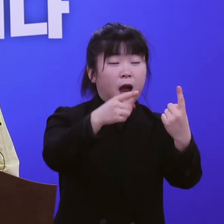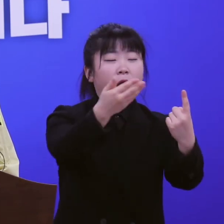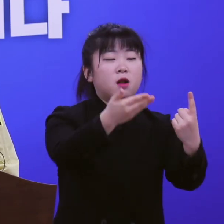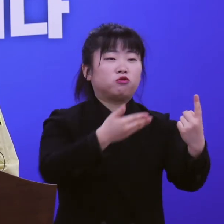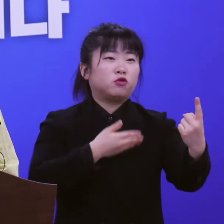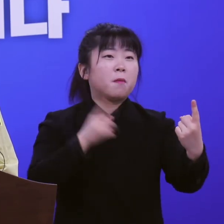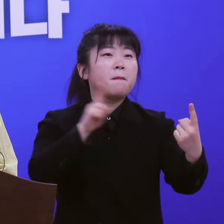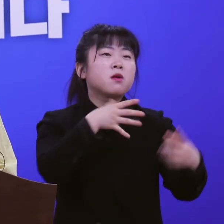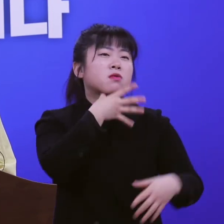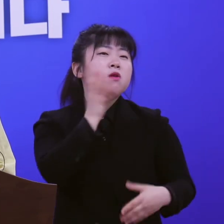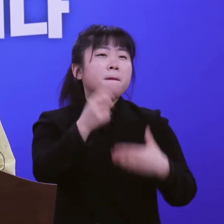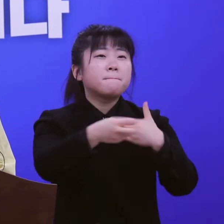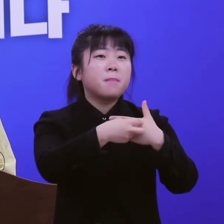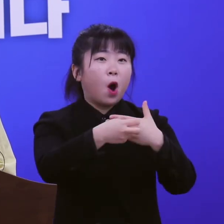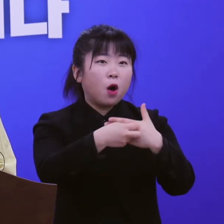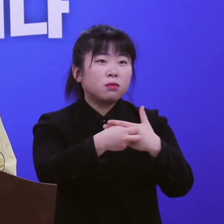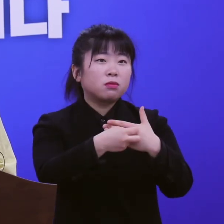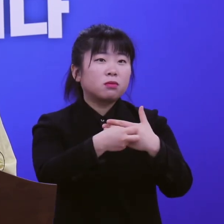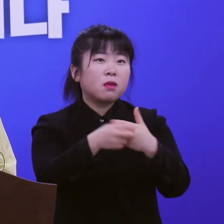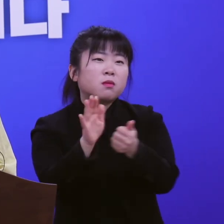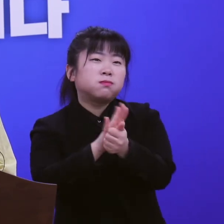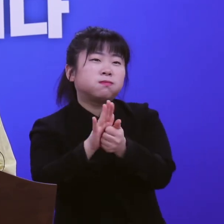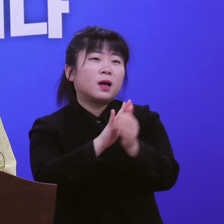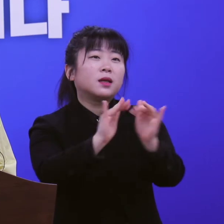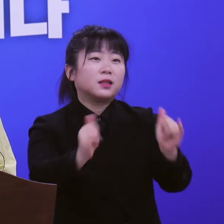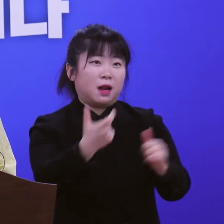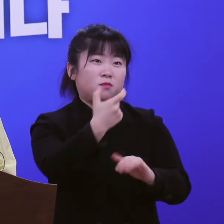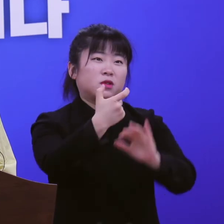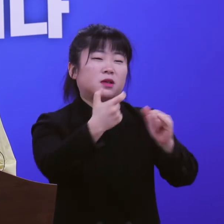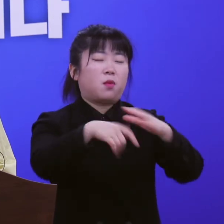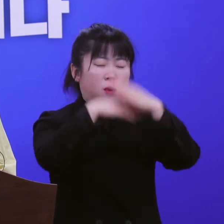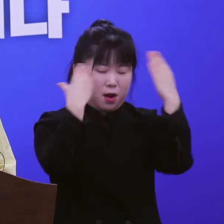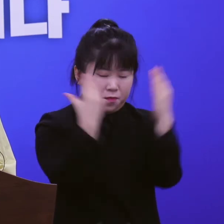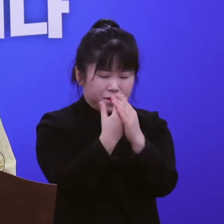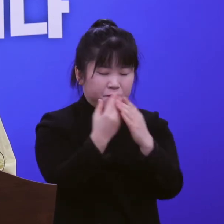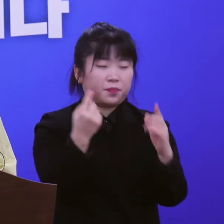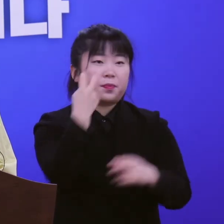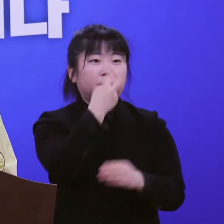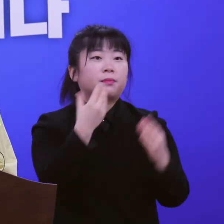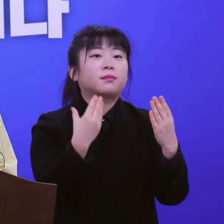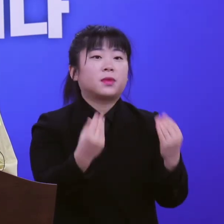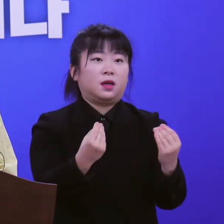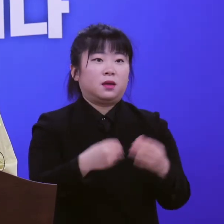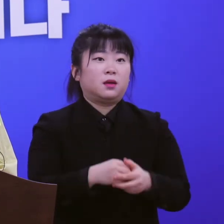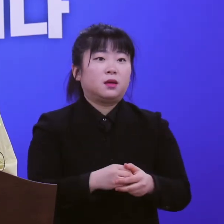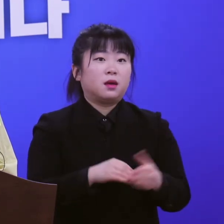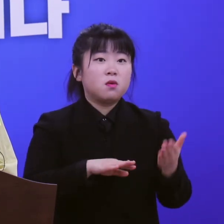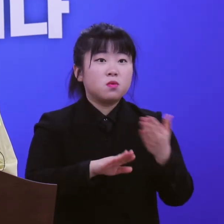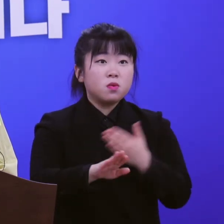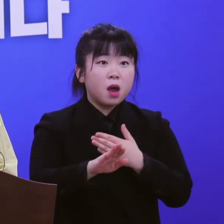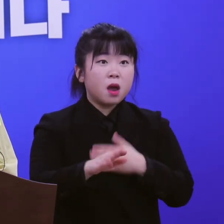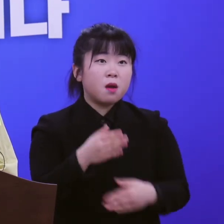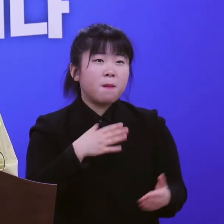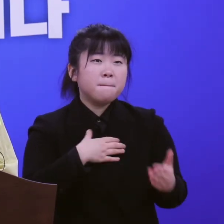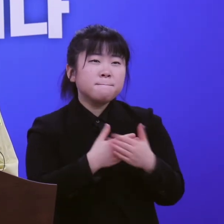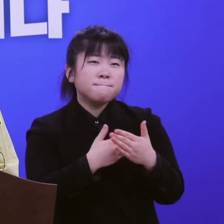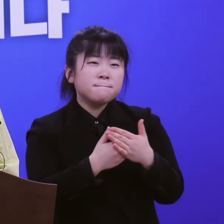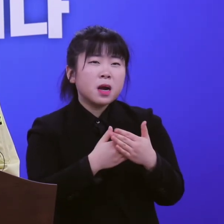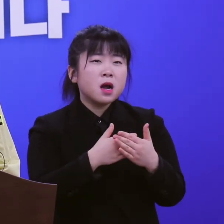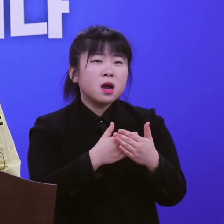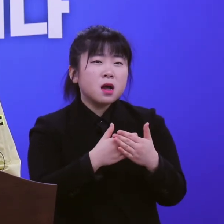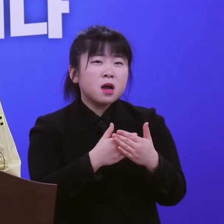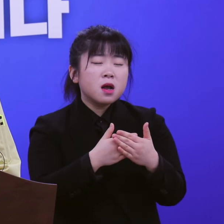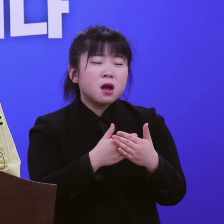종사자, 간병인 등 60명에 대한 조사는 완료되었습니다. 고위험군 종사자가 아니거나